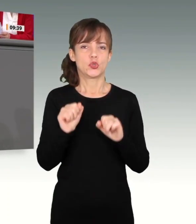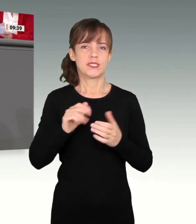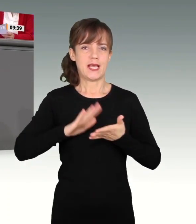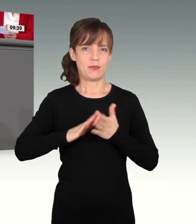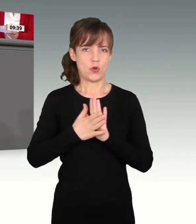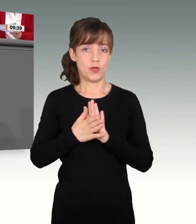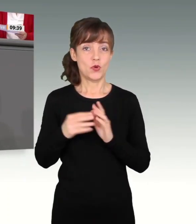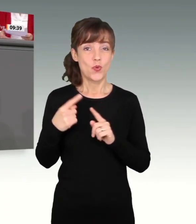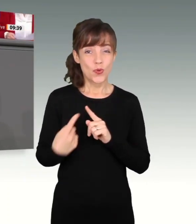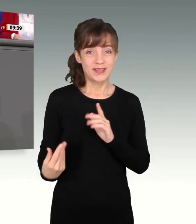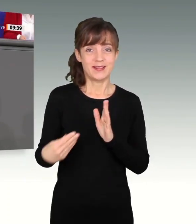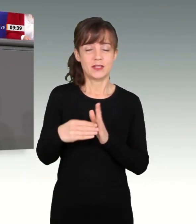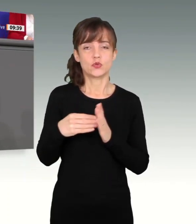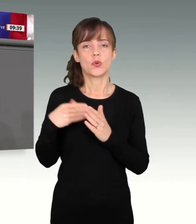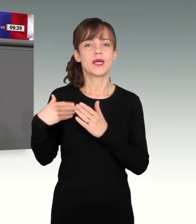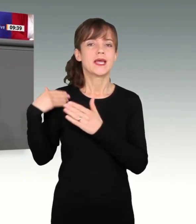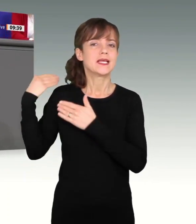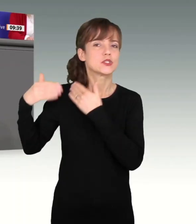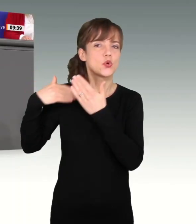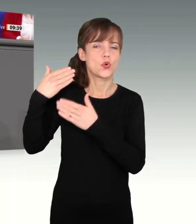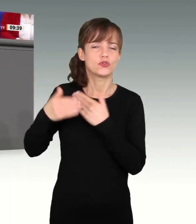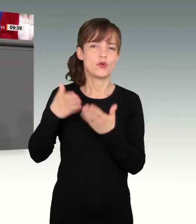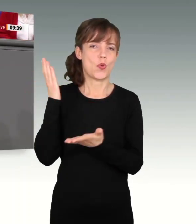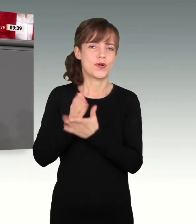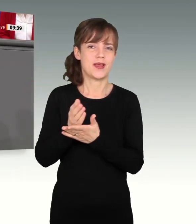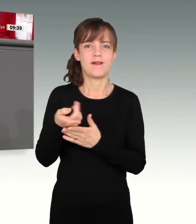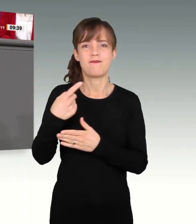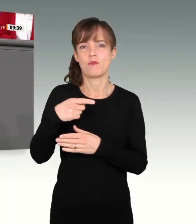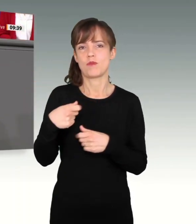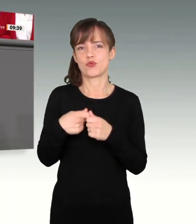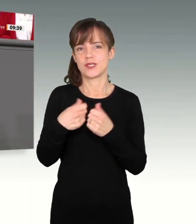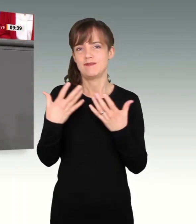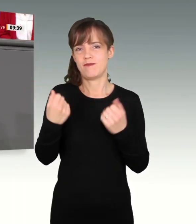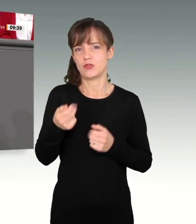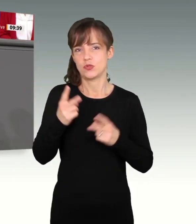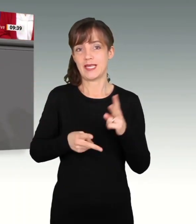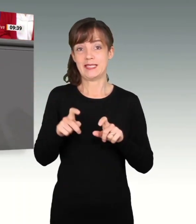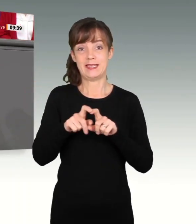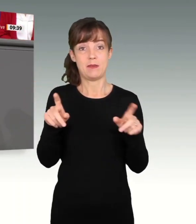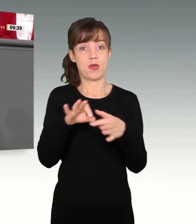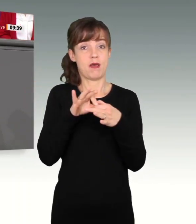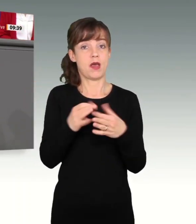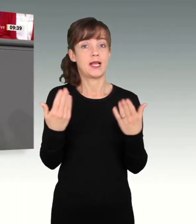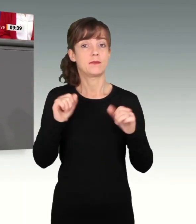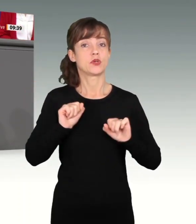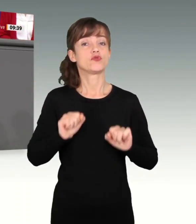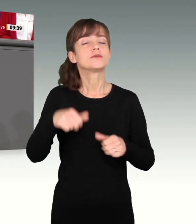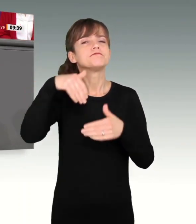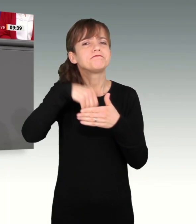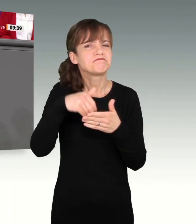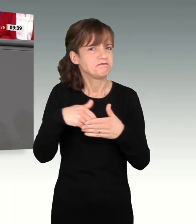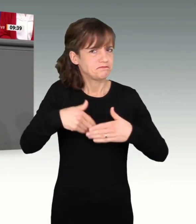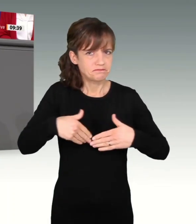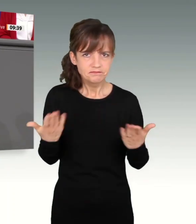auch das historische und wegweisende Urteil des Bundesverfassungsgerichts zum Klimaschutz. Das ist nämlich gesagt, dass der